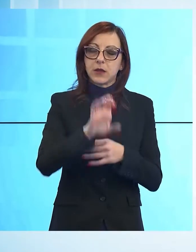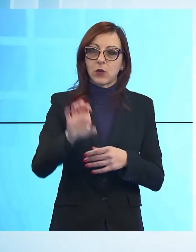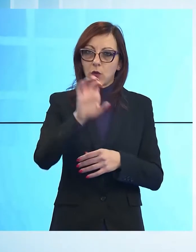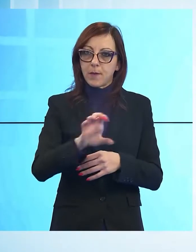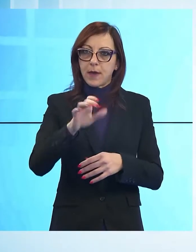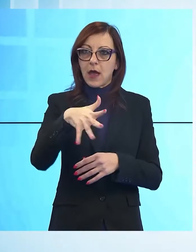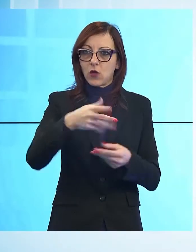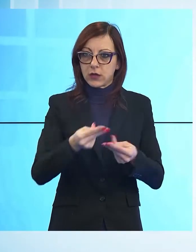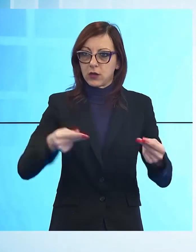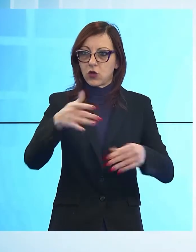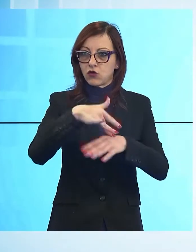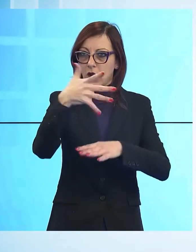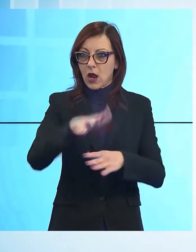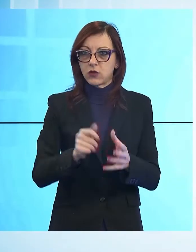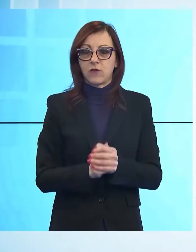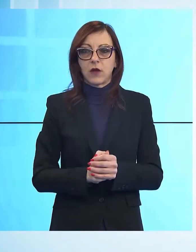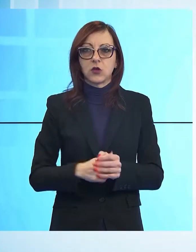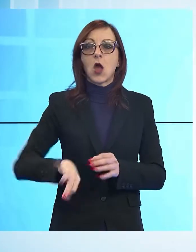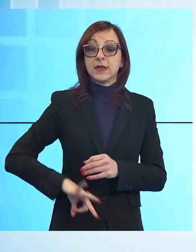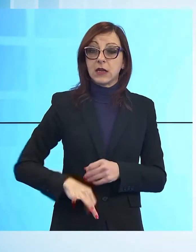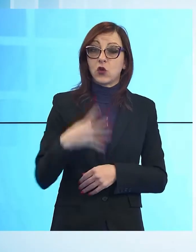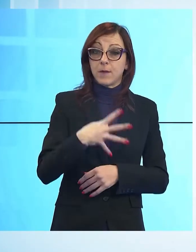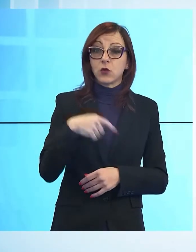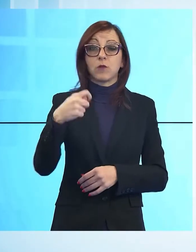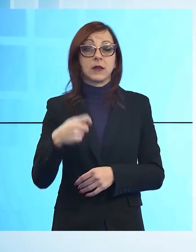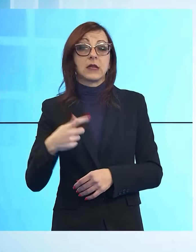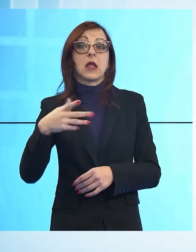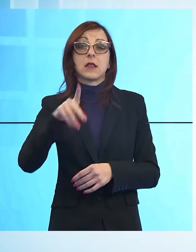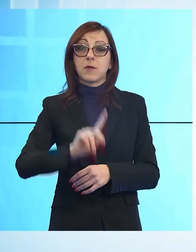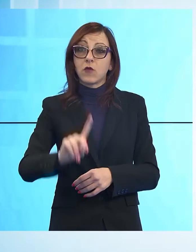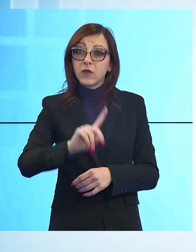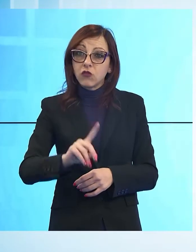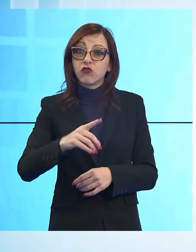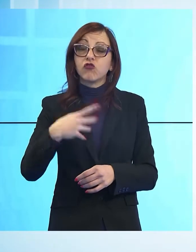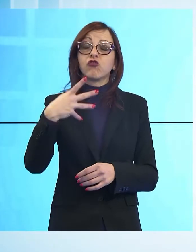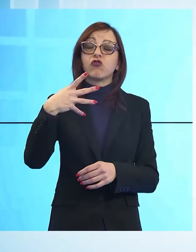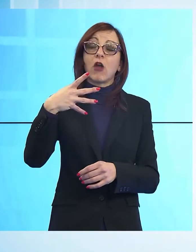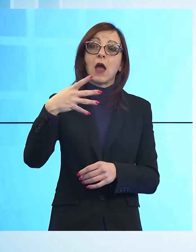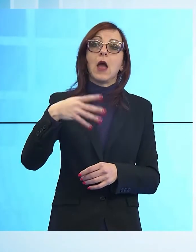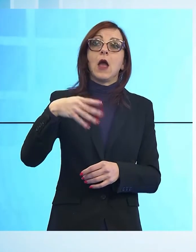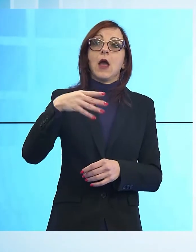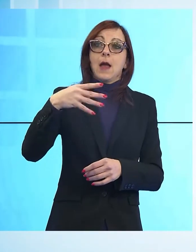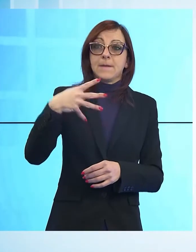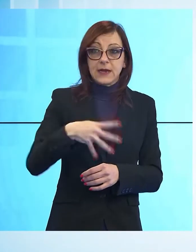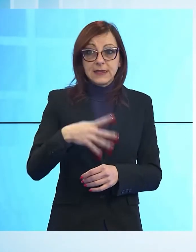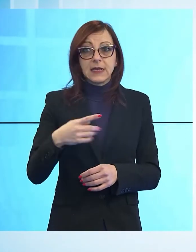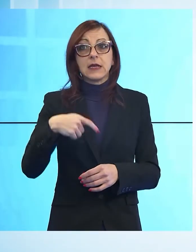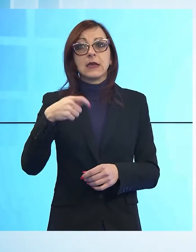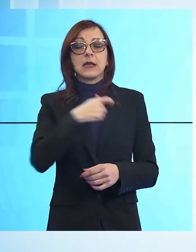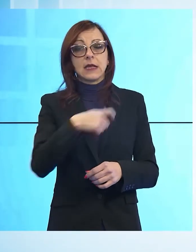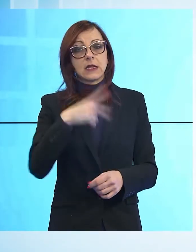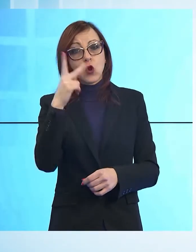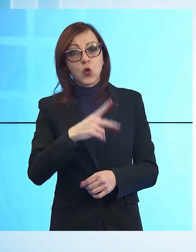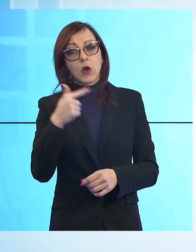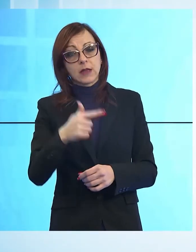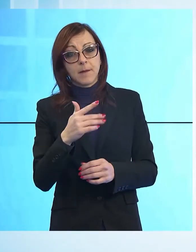'assessore regionale Baccelli, dal presidente della provincia Luca Menezini e dal sindaco di Lucca Alessandro Tambellini. E proprio il